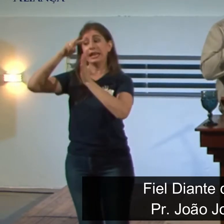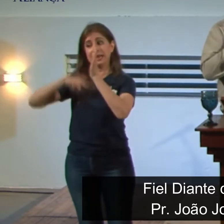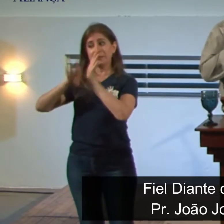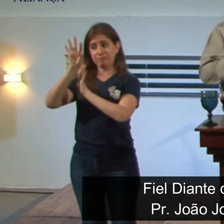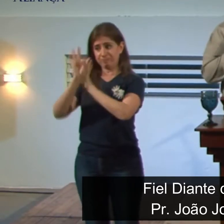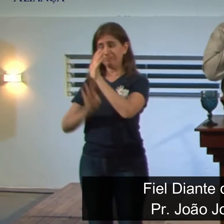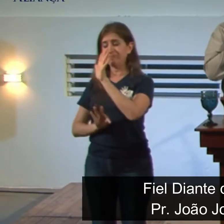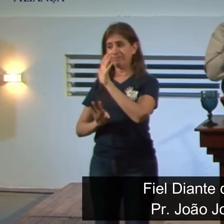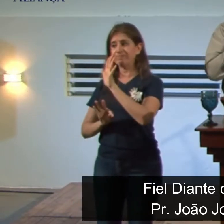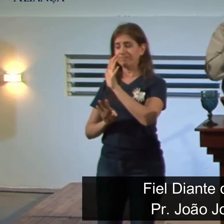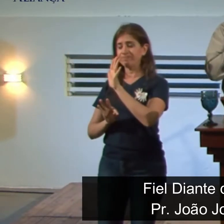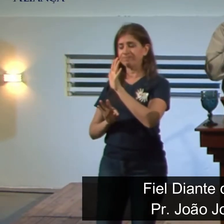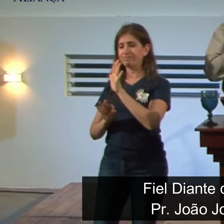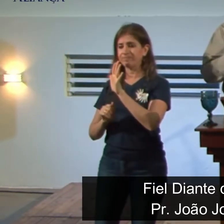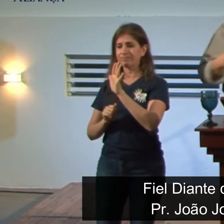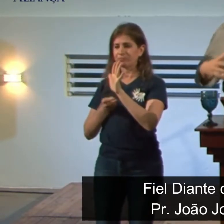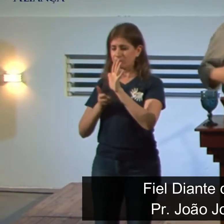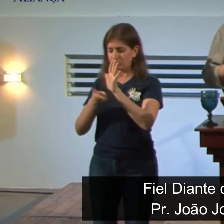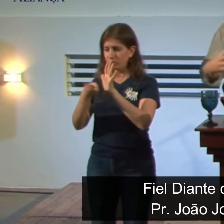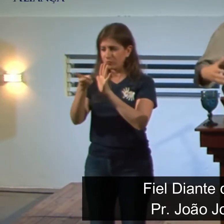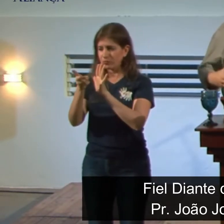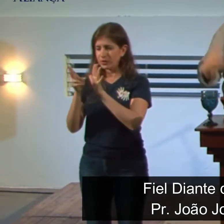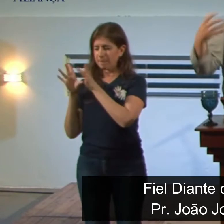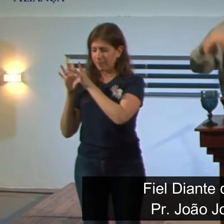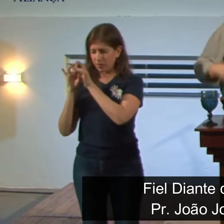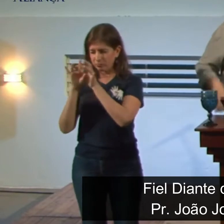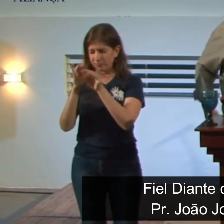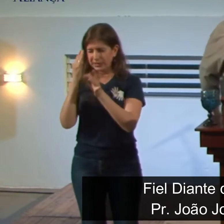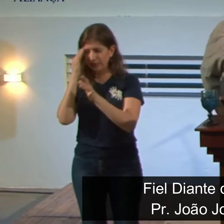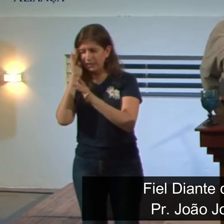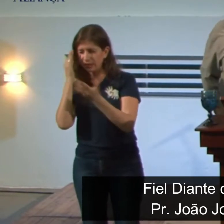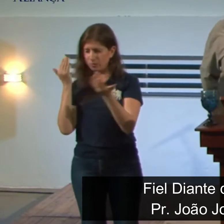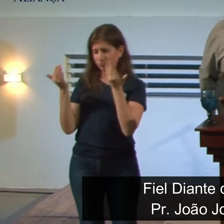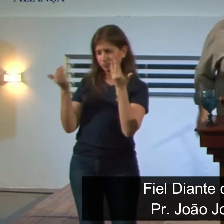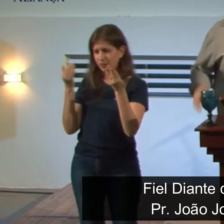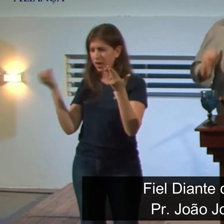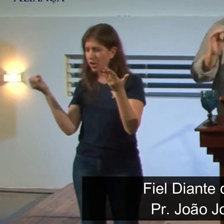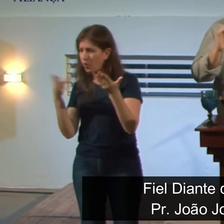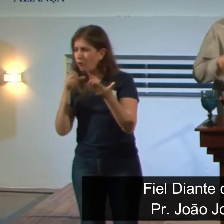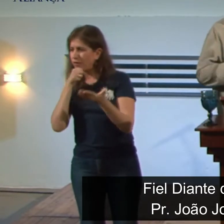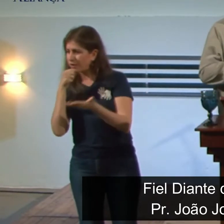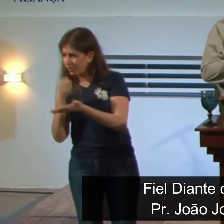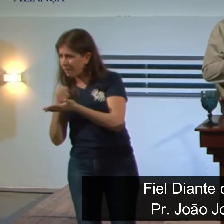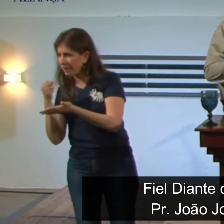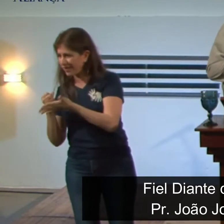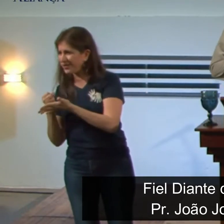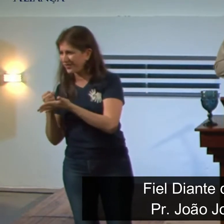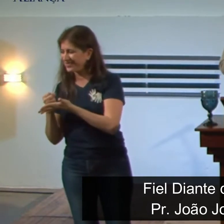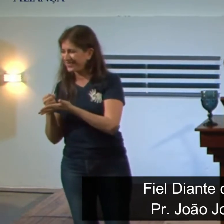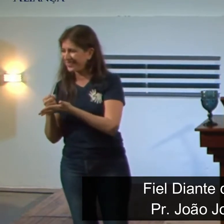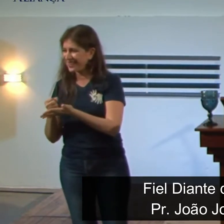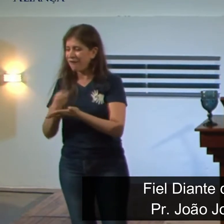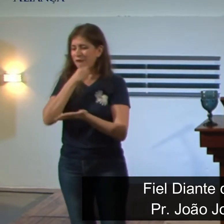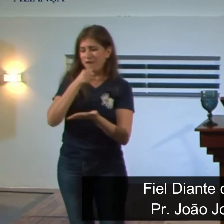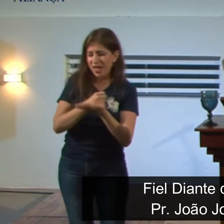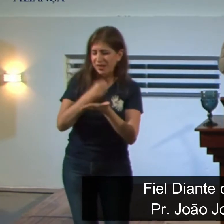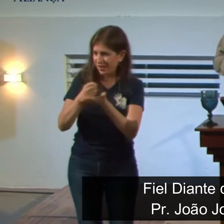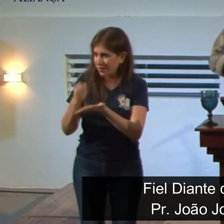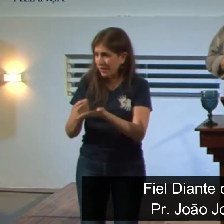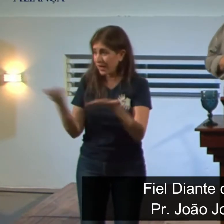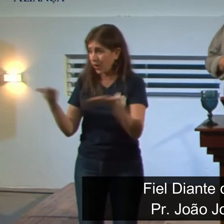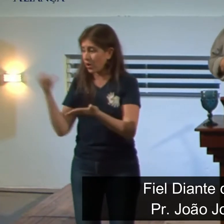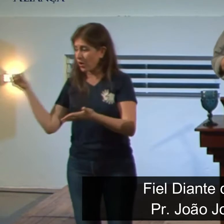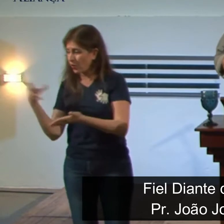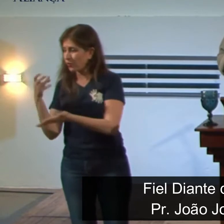fazer, ainda nesse tempo, fazer uma contextualização já trazendo para o Novo Testamento, que está em 1 Coríntios, capítulo 2,